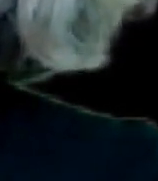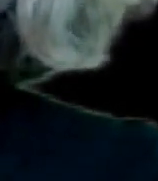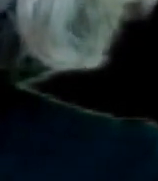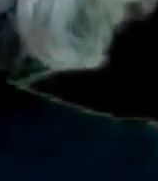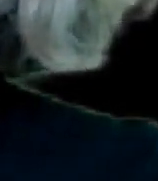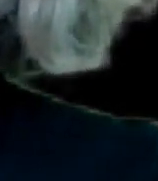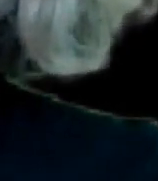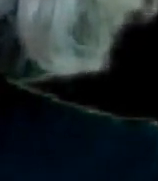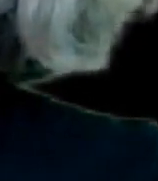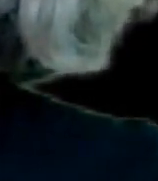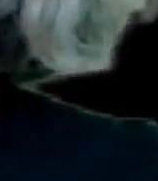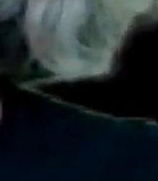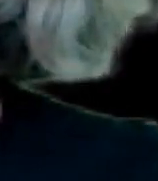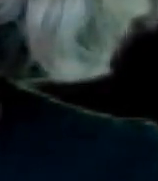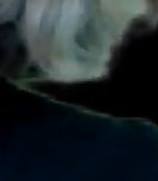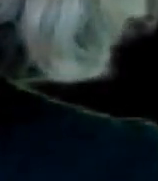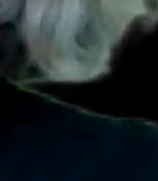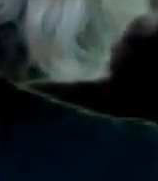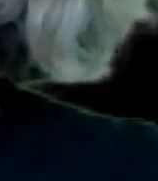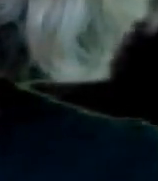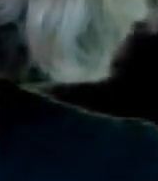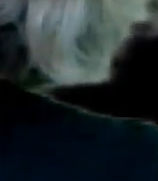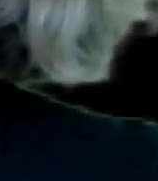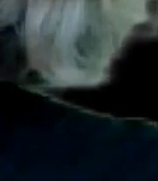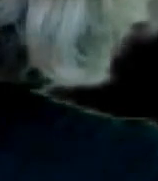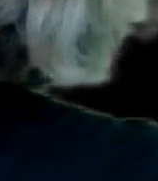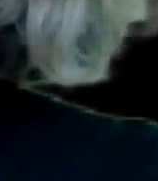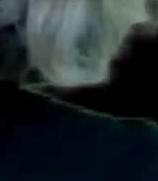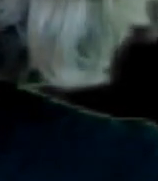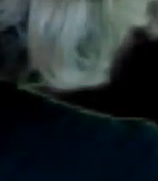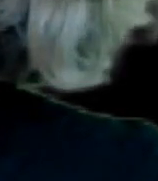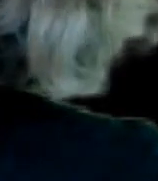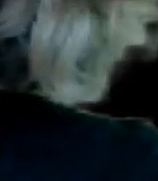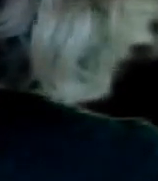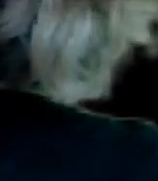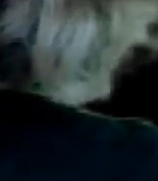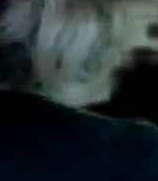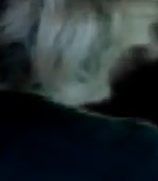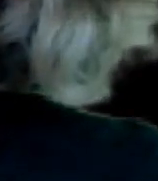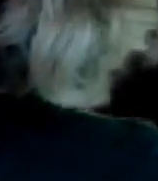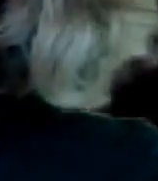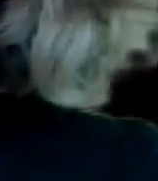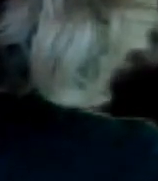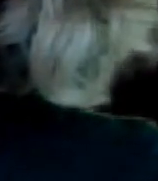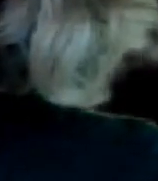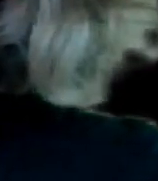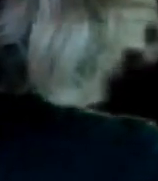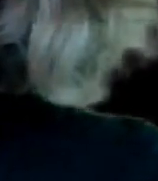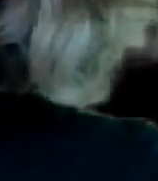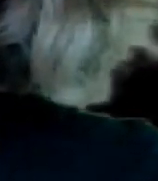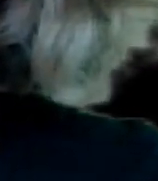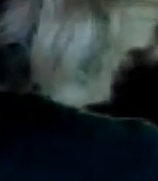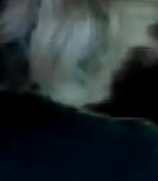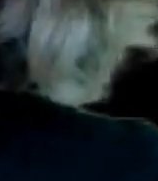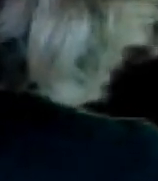Son temas que atañen a toda la población Y eso les ha de doler Porque no tienen